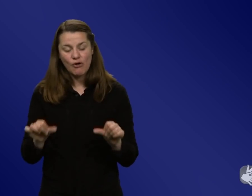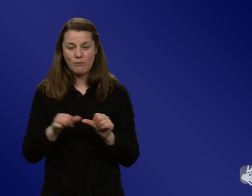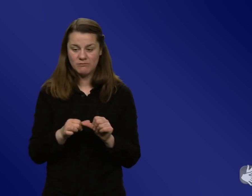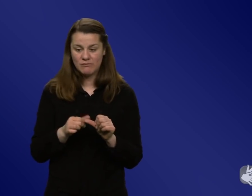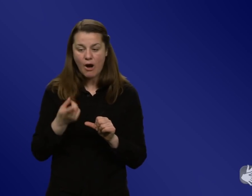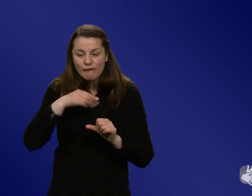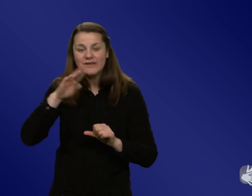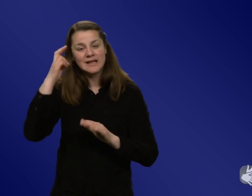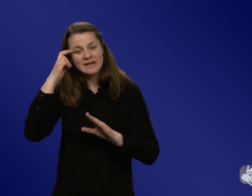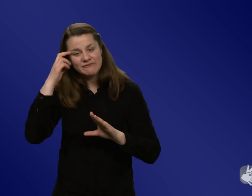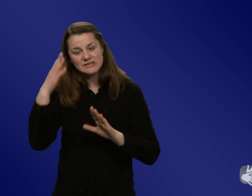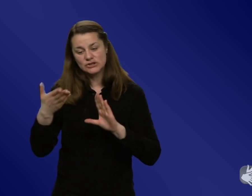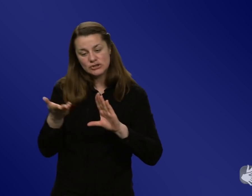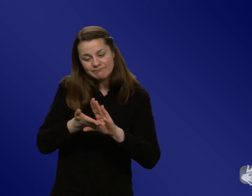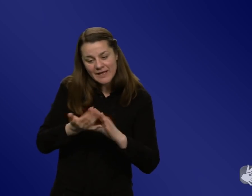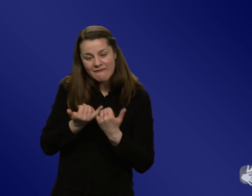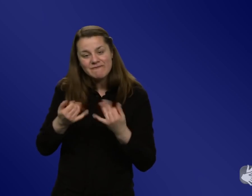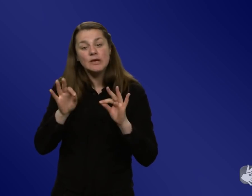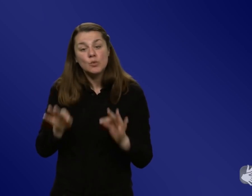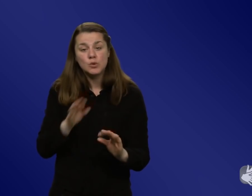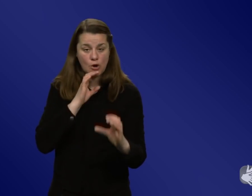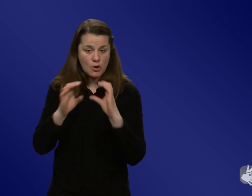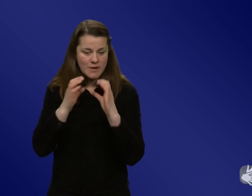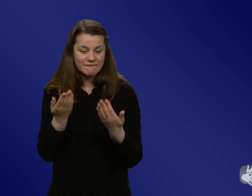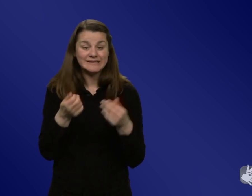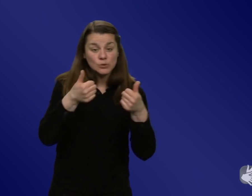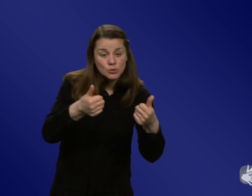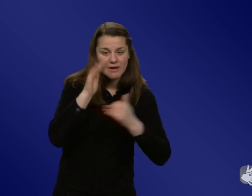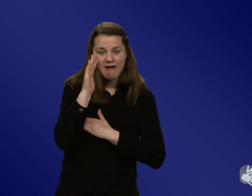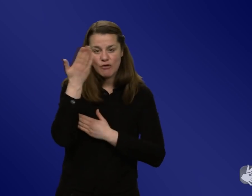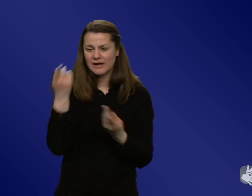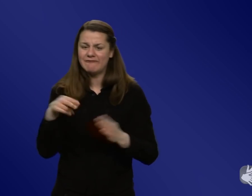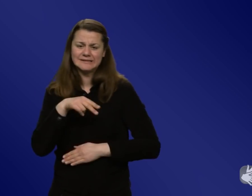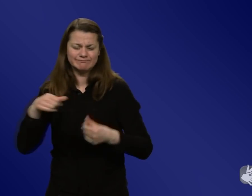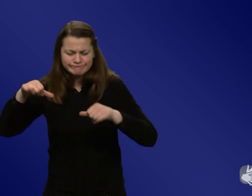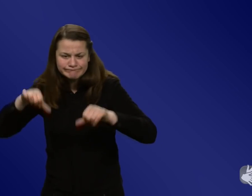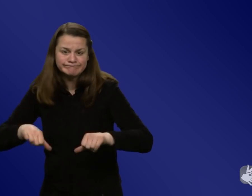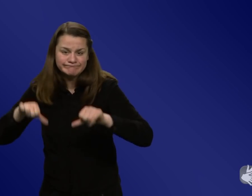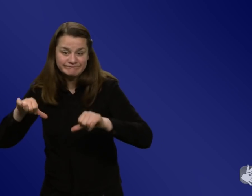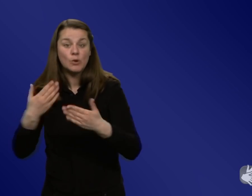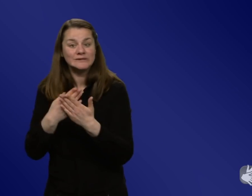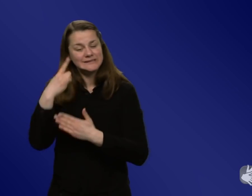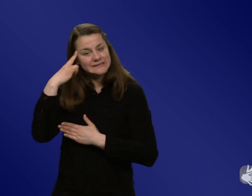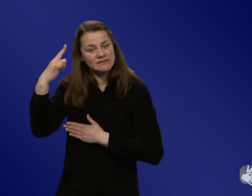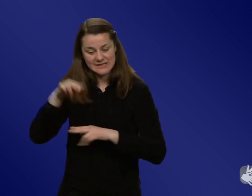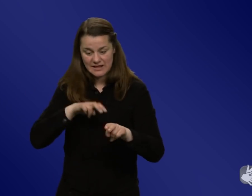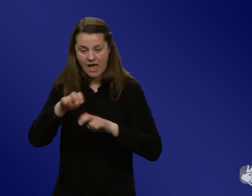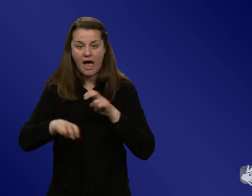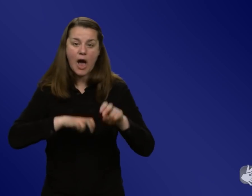man es tun sollte und was vielleicht besser funktioniert, etwas schlechter funktionieren und dieses Wissen zu nutzen, das wäre ja auch eine sinnvolle Nutzung von